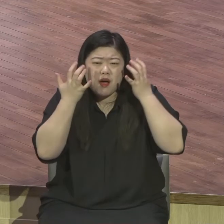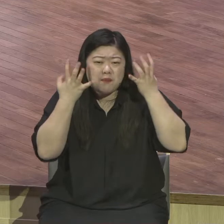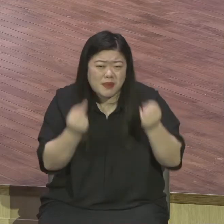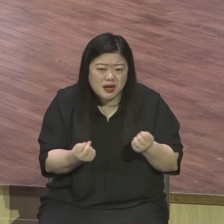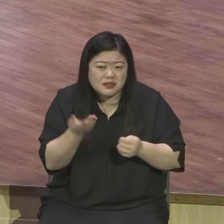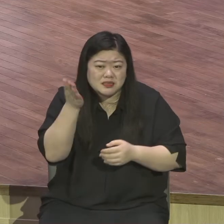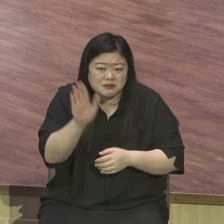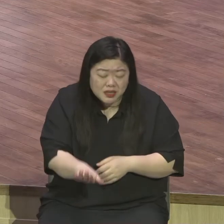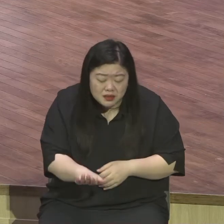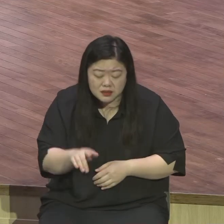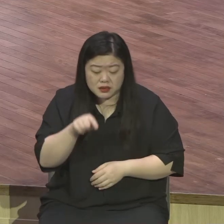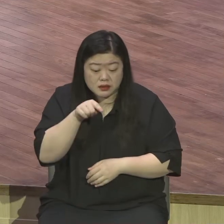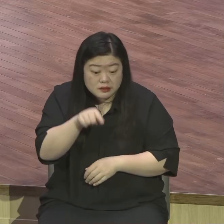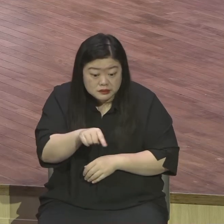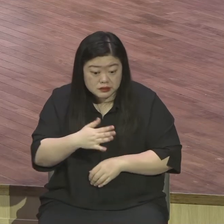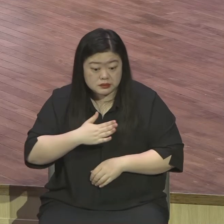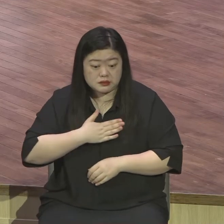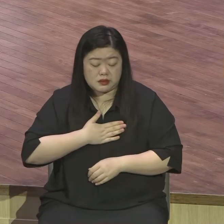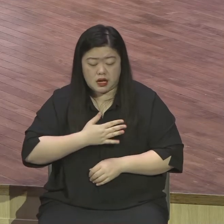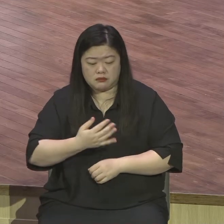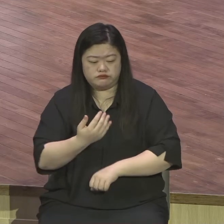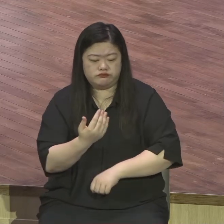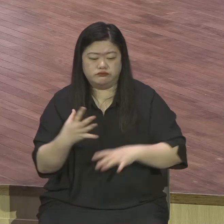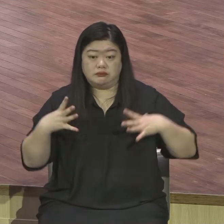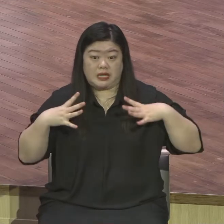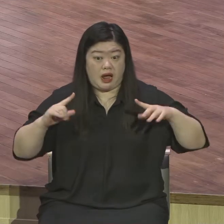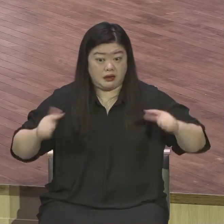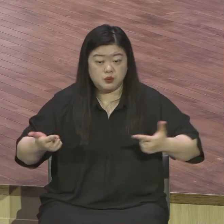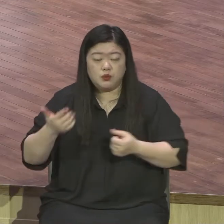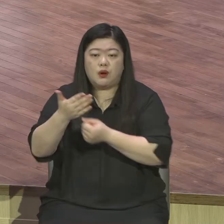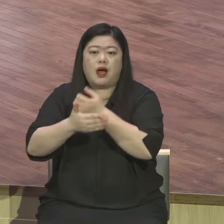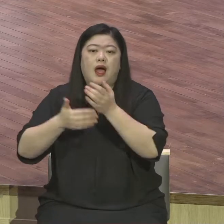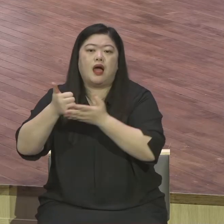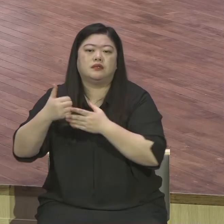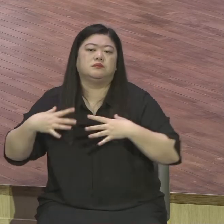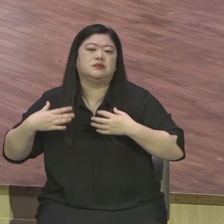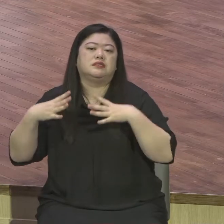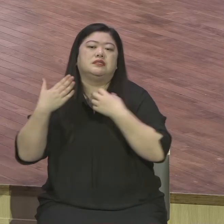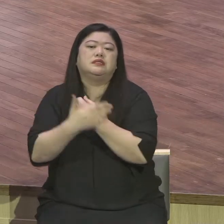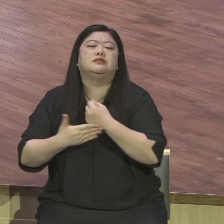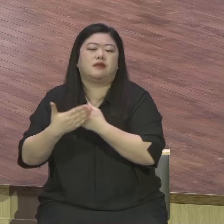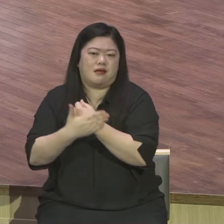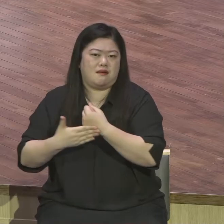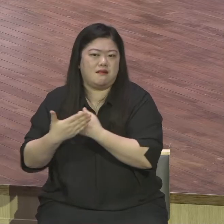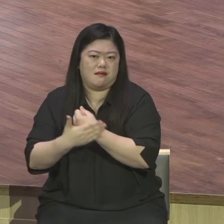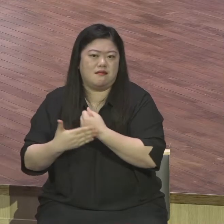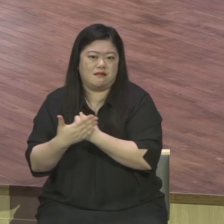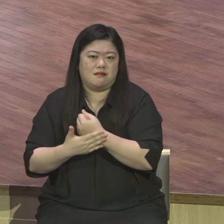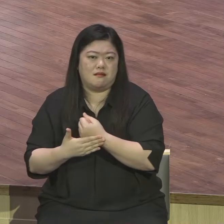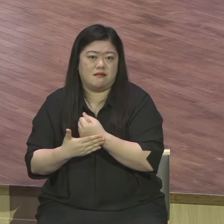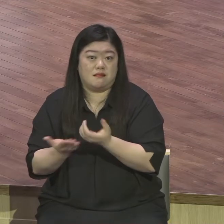함께 하신 하나님의 은혜로라 얼마나 멋진 믿음의 고백입니까